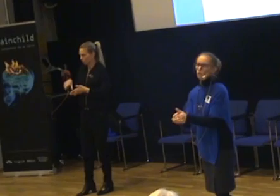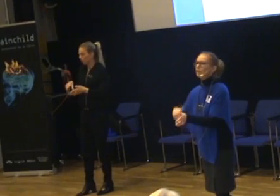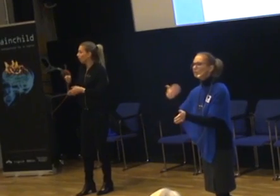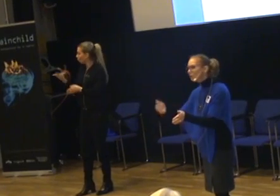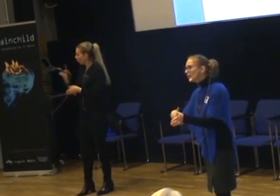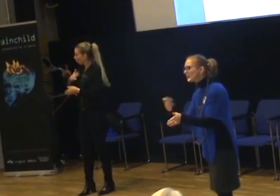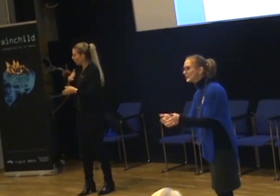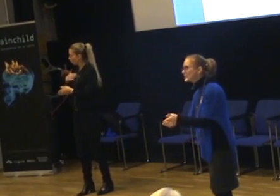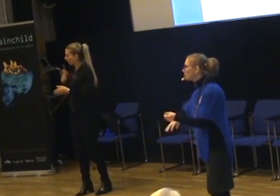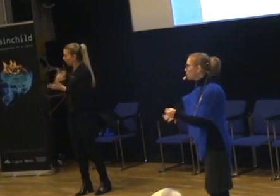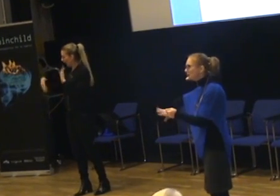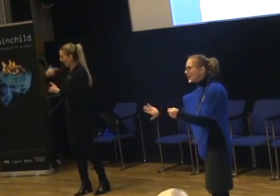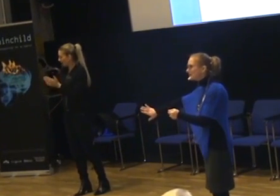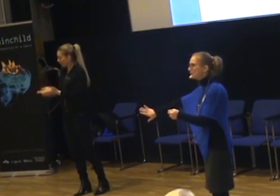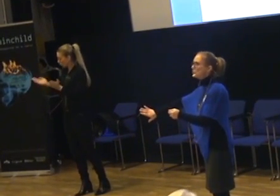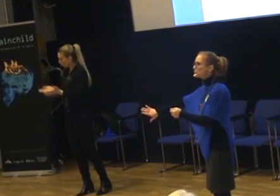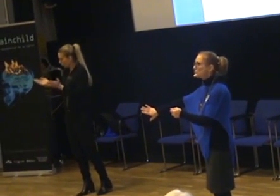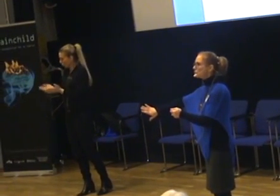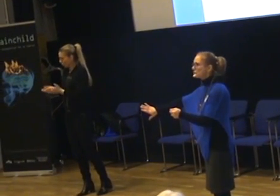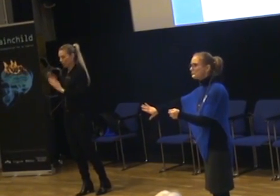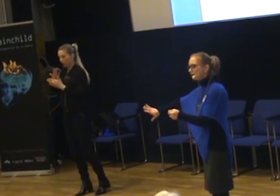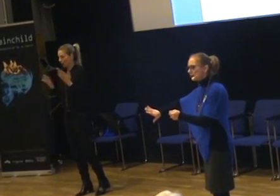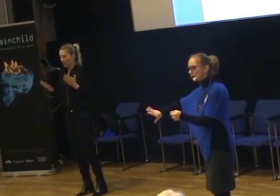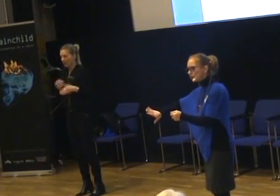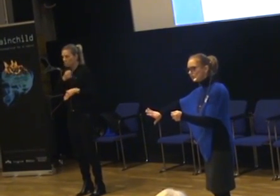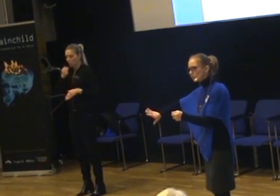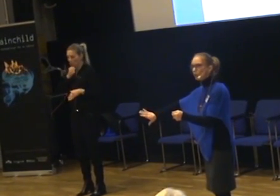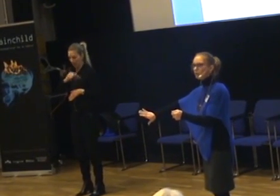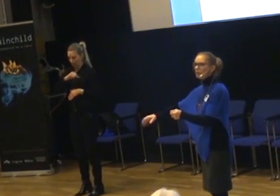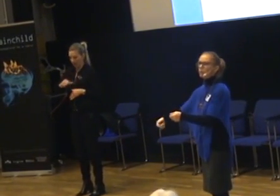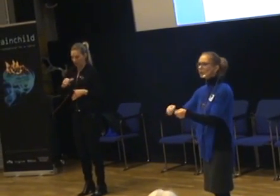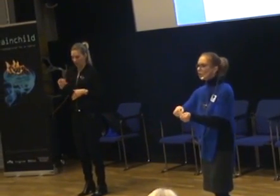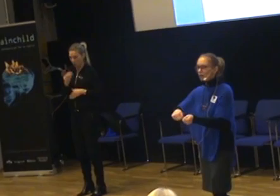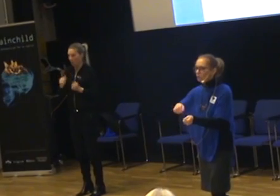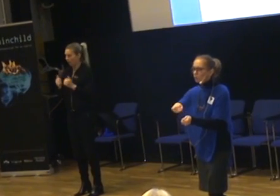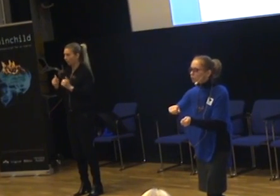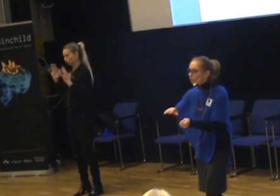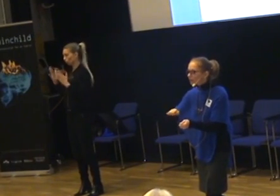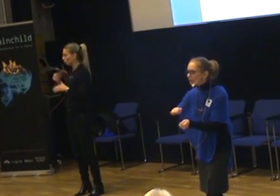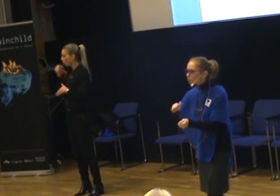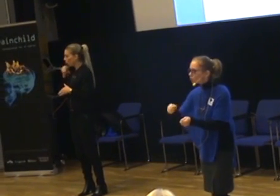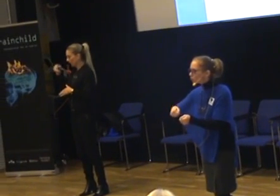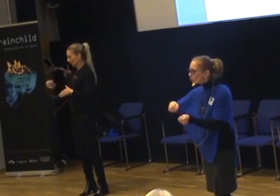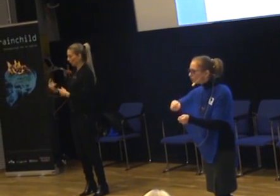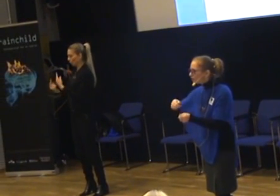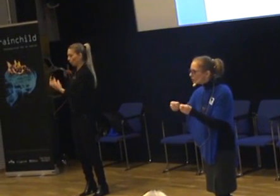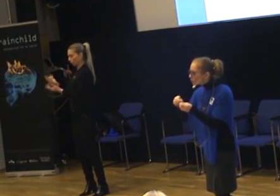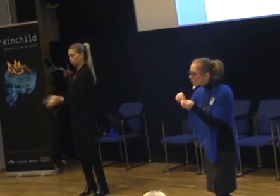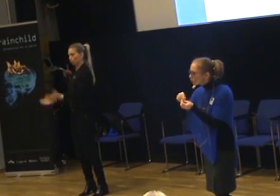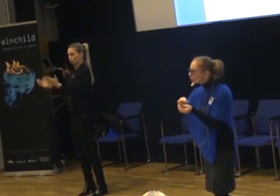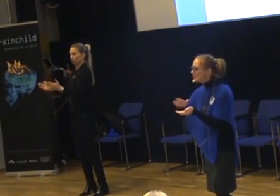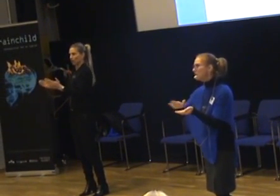i gryta. För då får man i sig mer läringsämnen. För man klarar inte morot som är rå. Men man klarar morot som är inkokt och